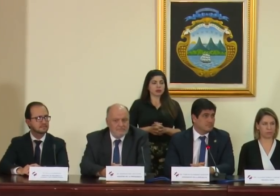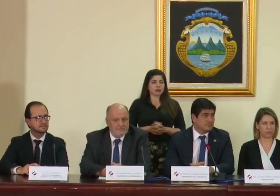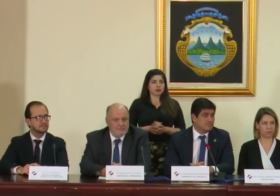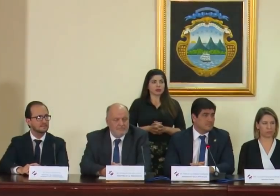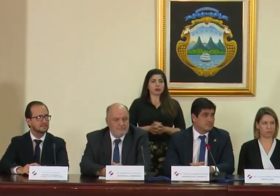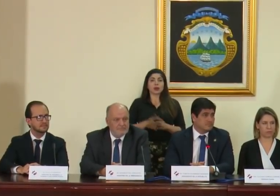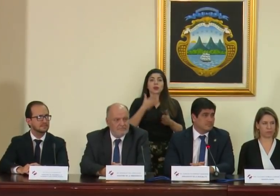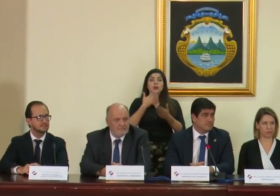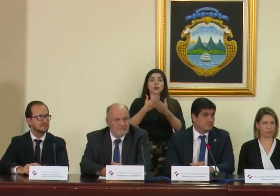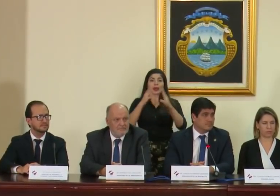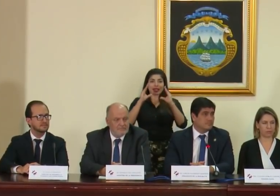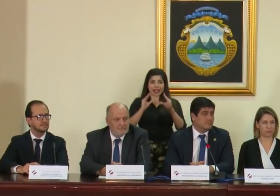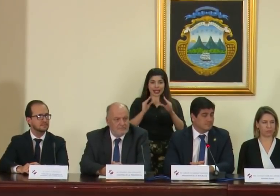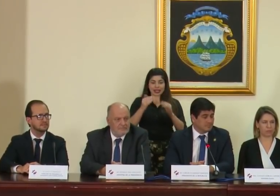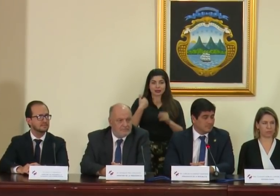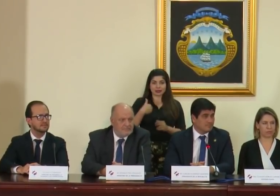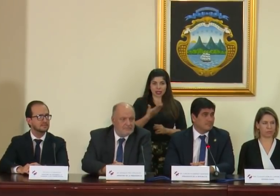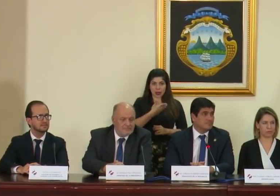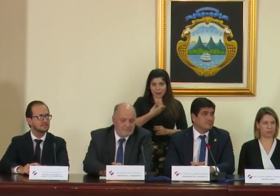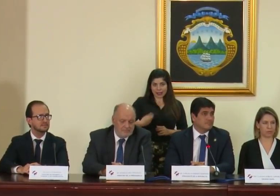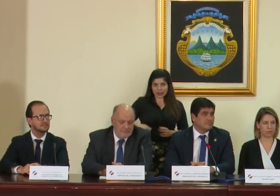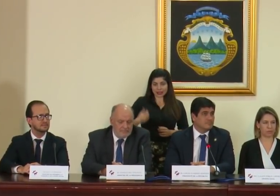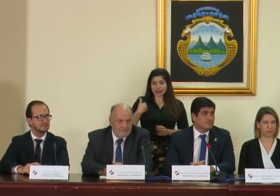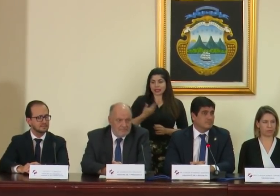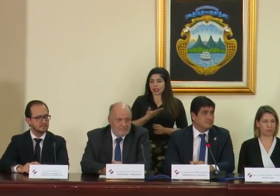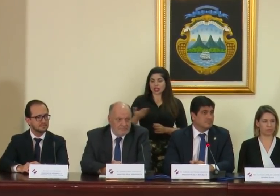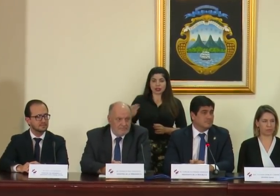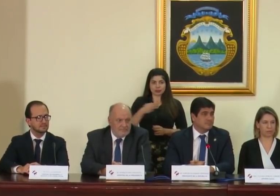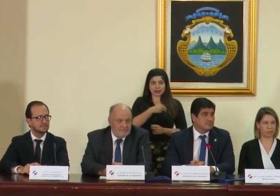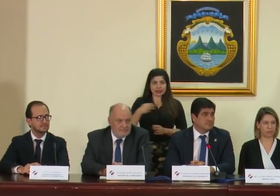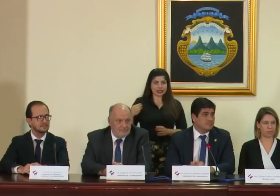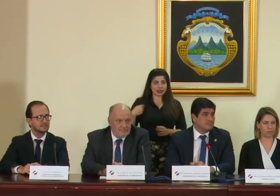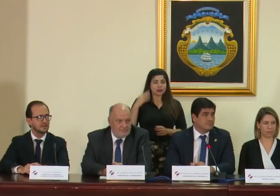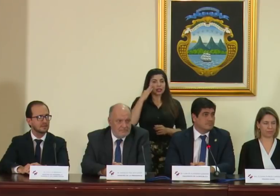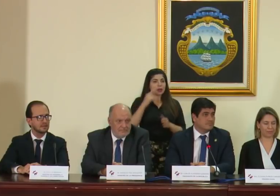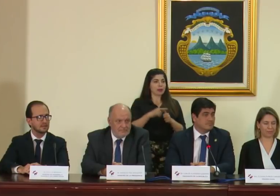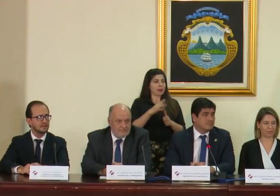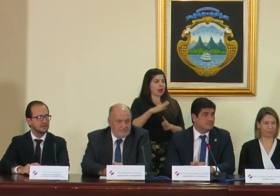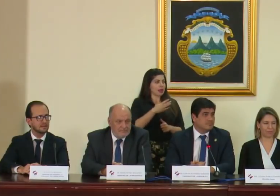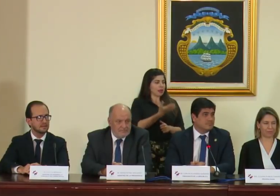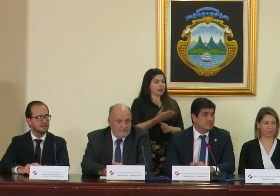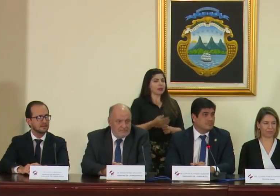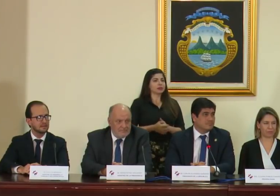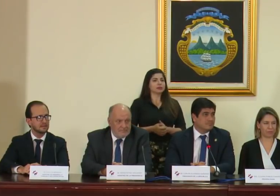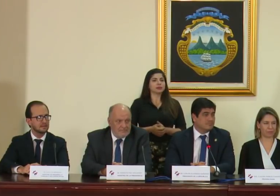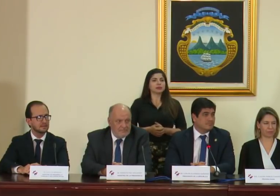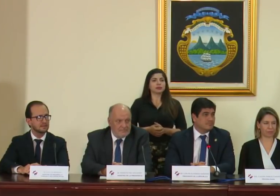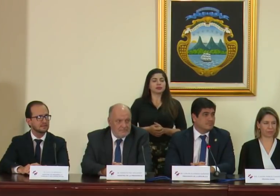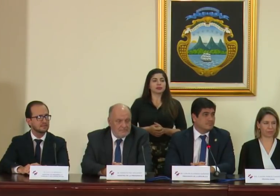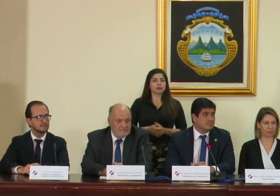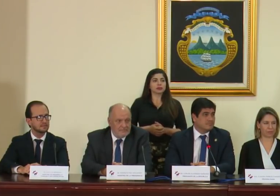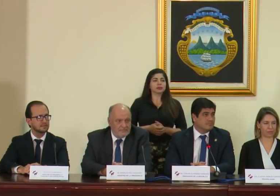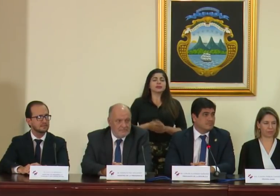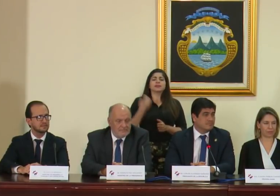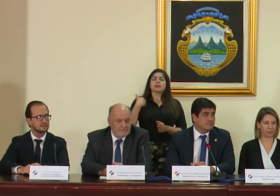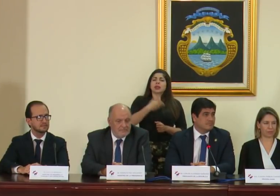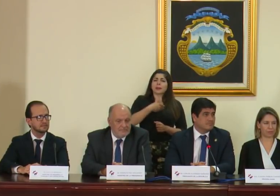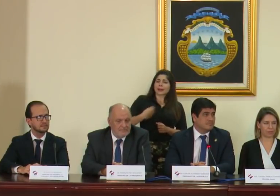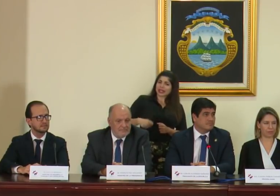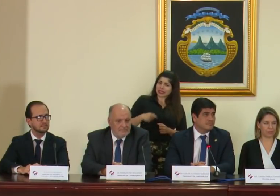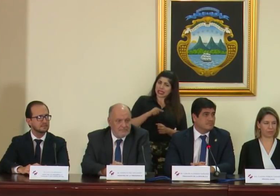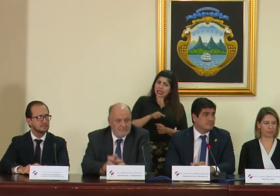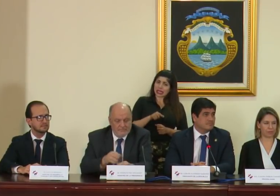Muy buenas tardes, señor presidente, señores ministros, señora primera dama. Señor presidente,